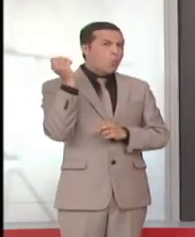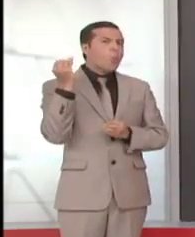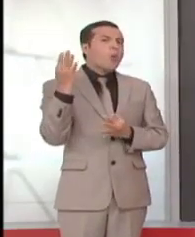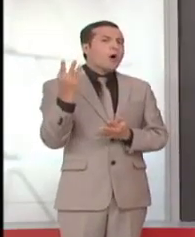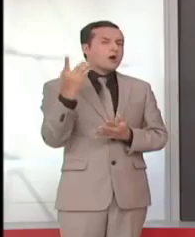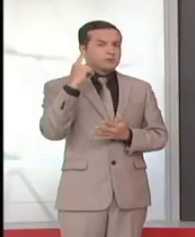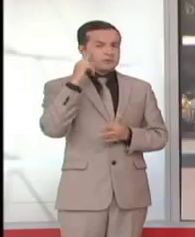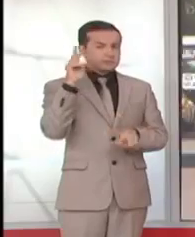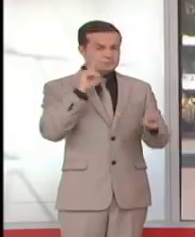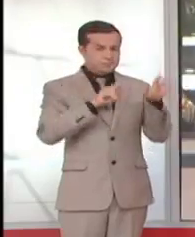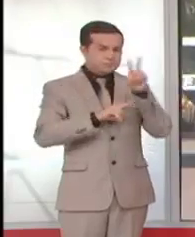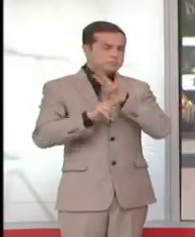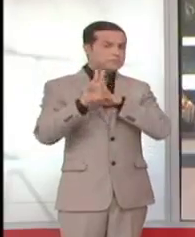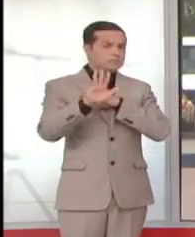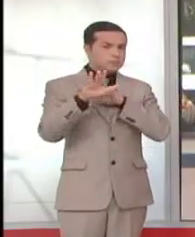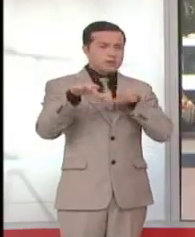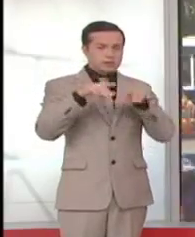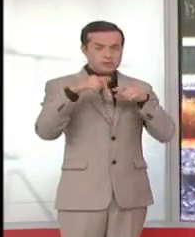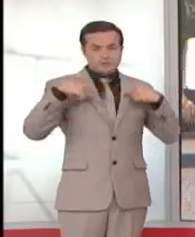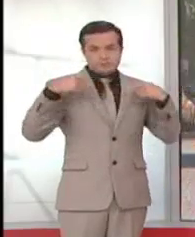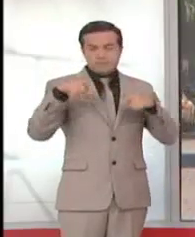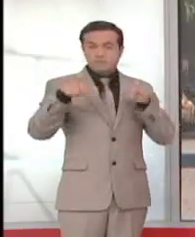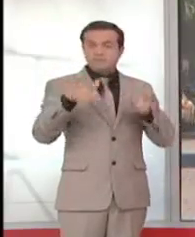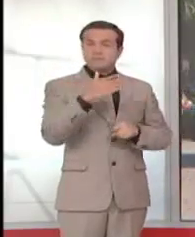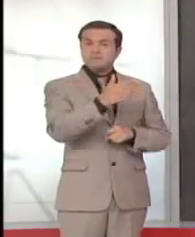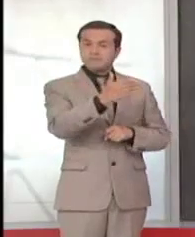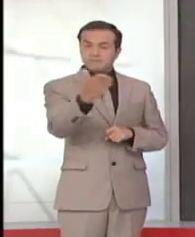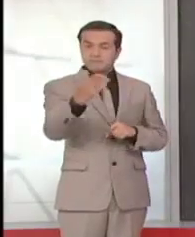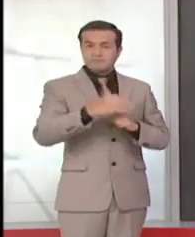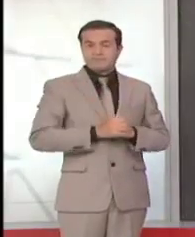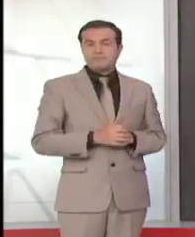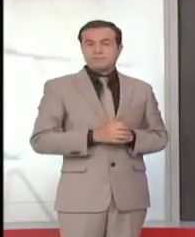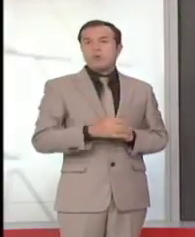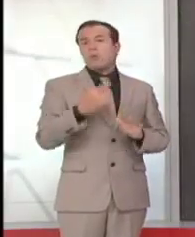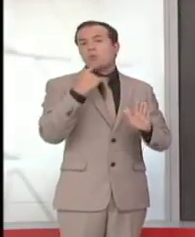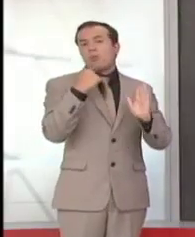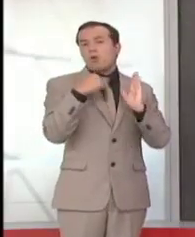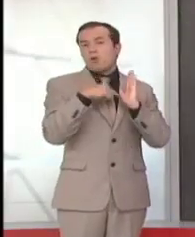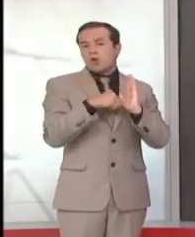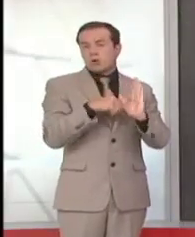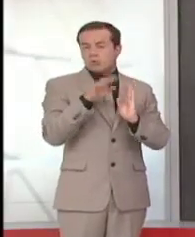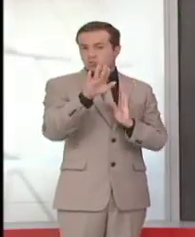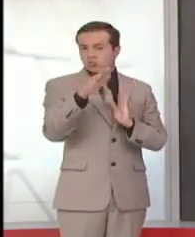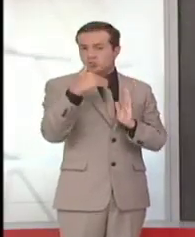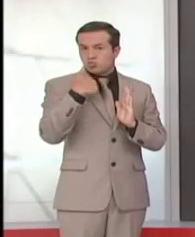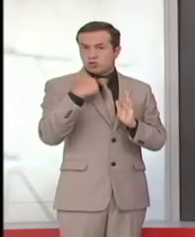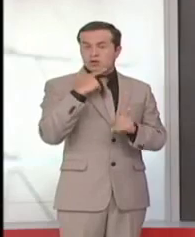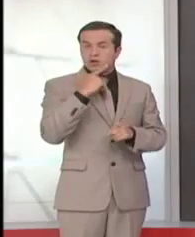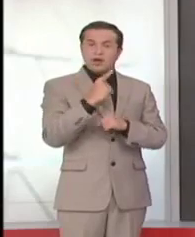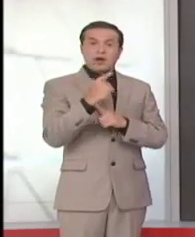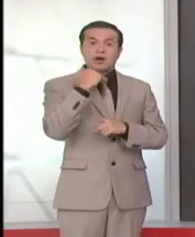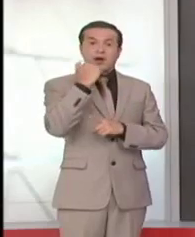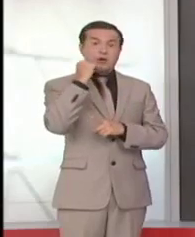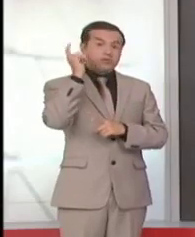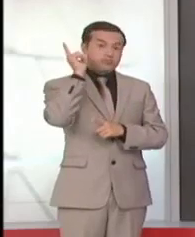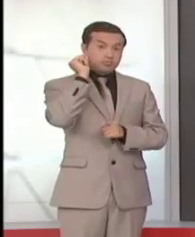según la actividad rutinaria del paciente. Es detectar si existe o no una deficiencia de audición, un trauma